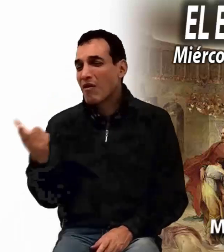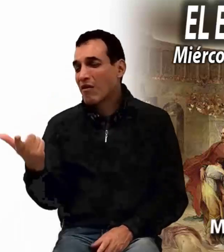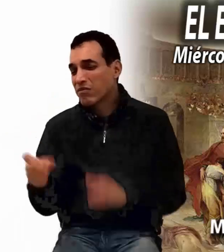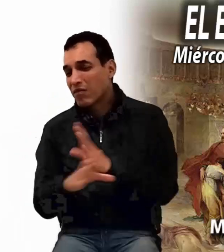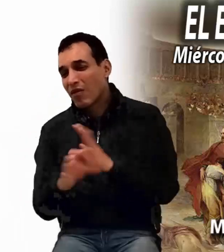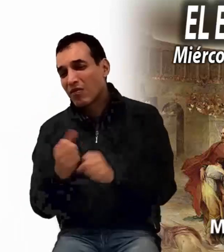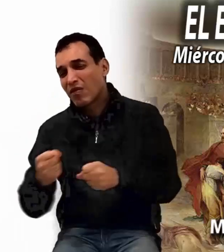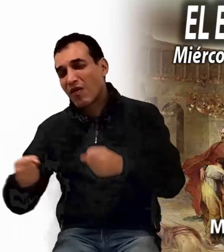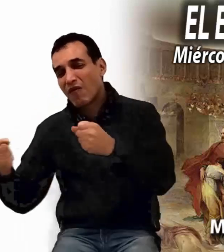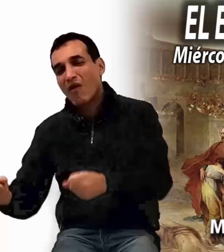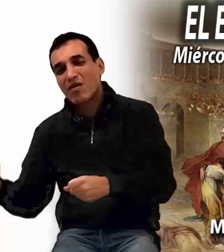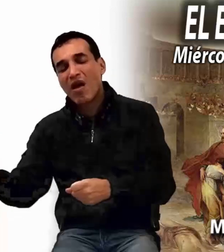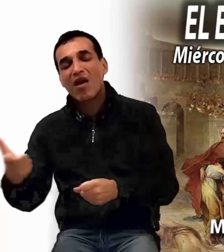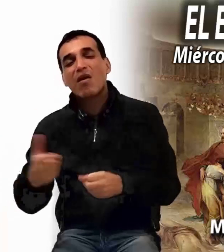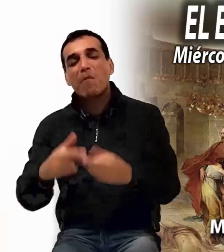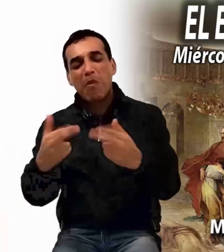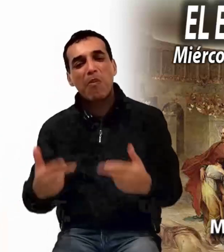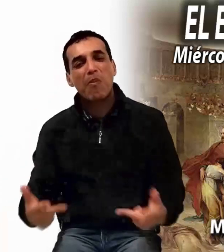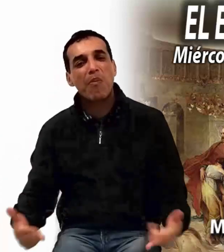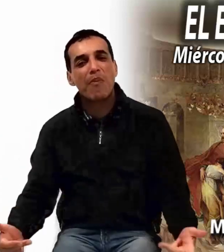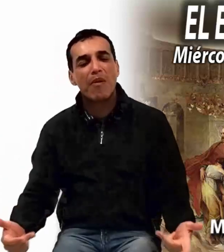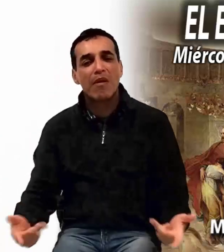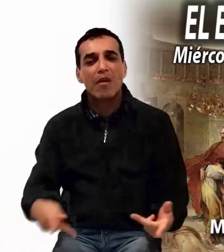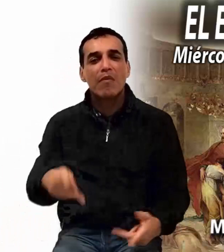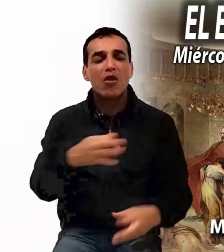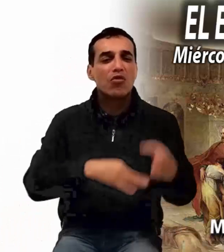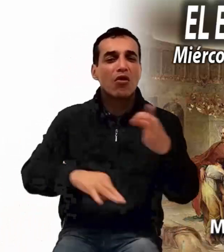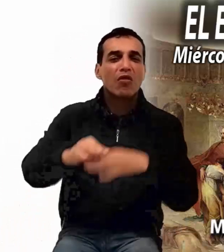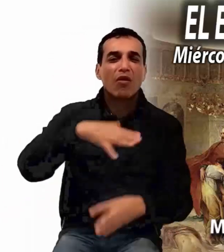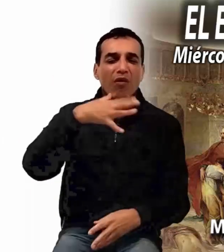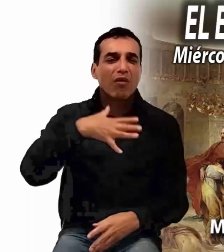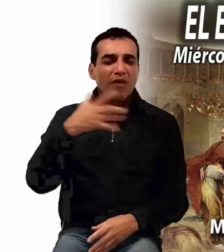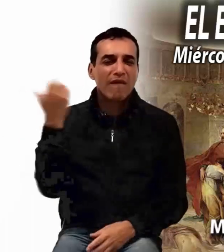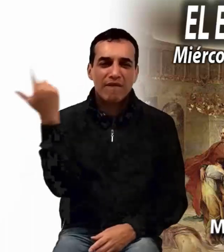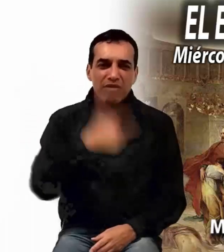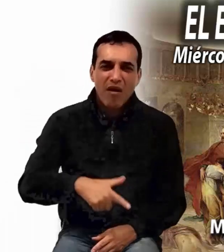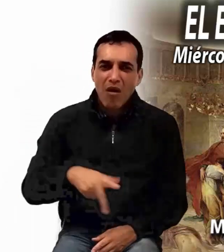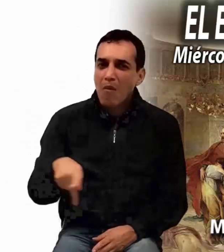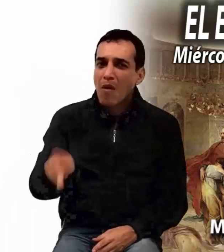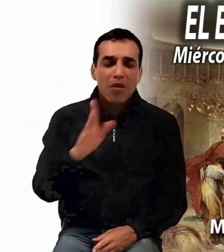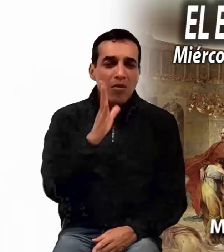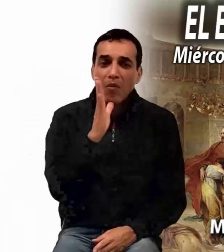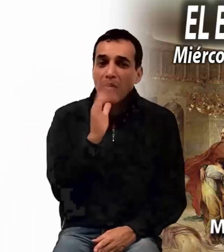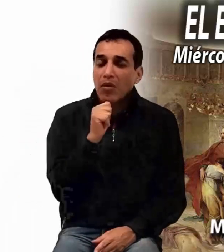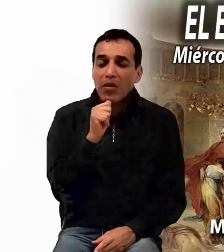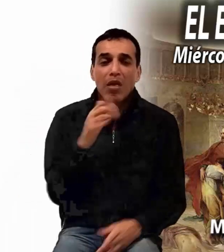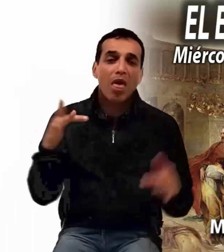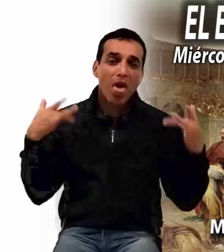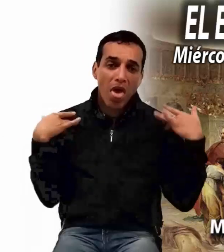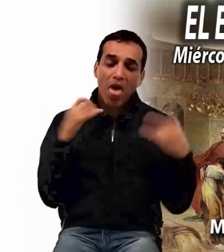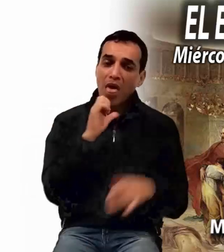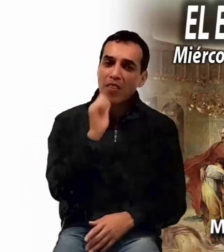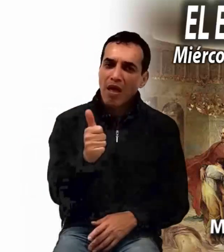contamina todo, pero no podemos quedarnos pasivos ante la mentira y la injusticia.